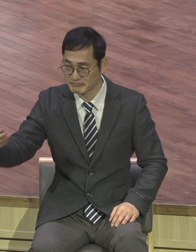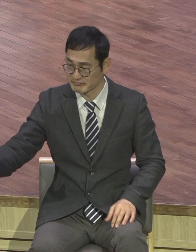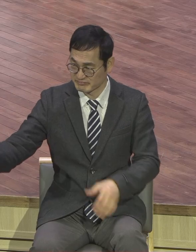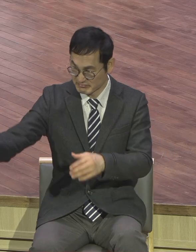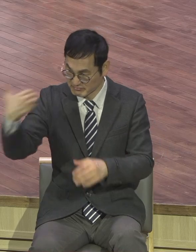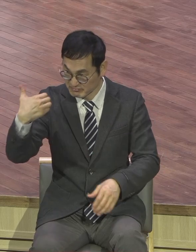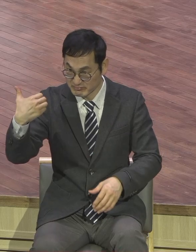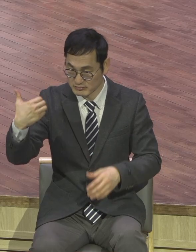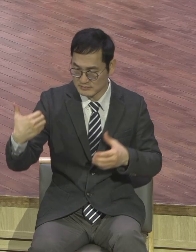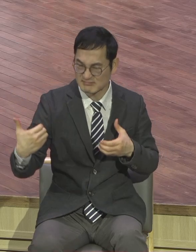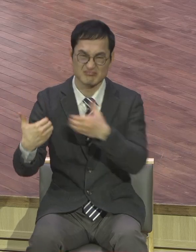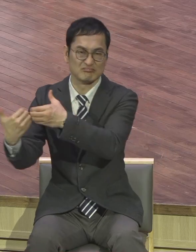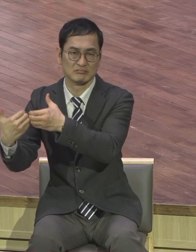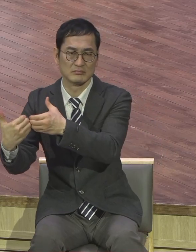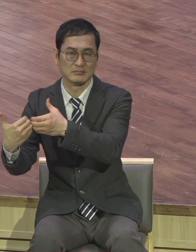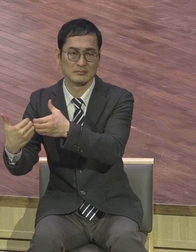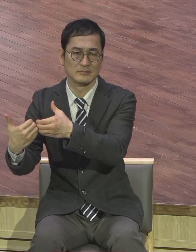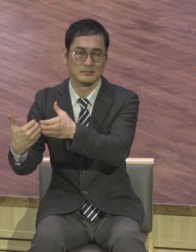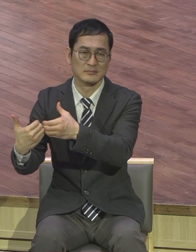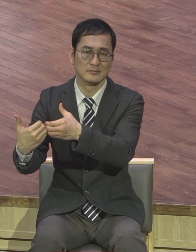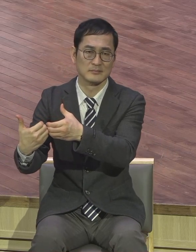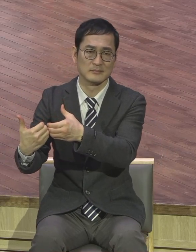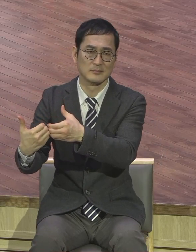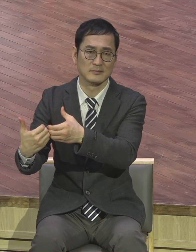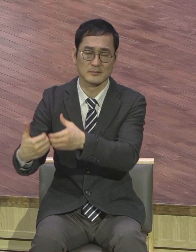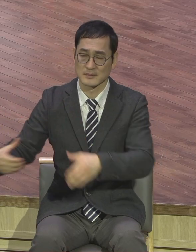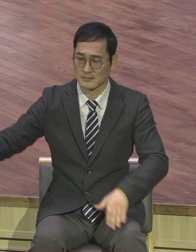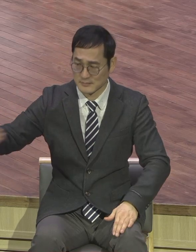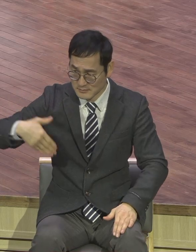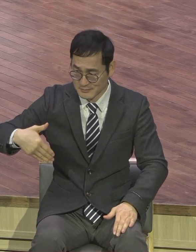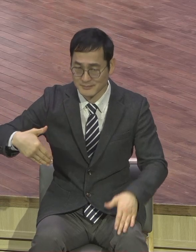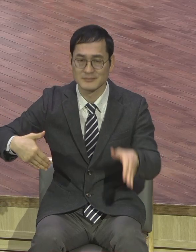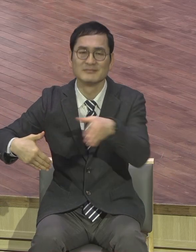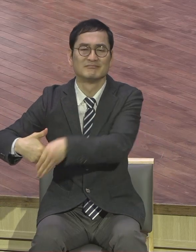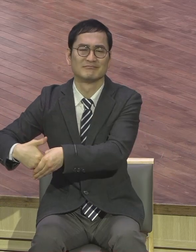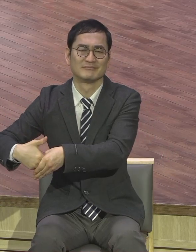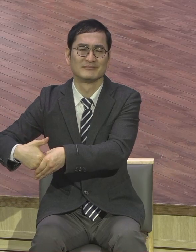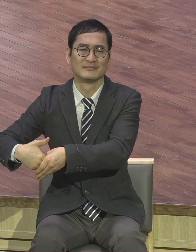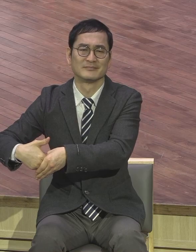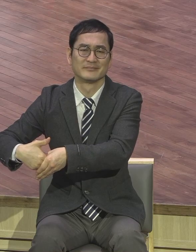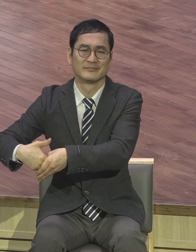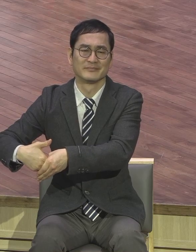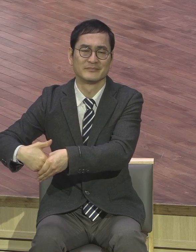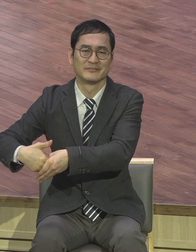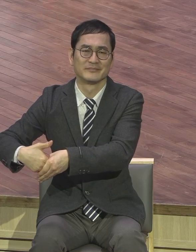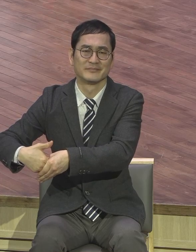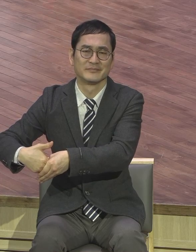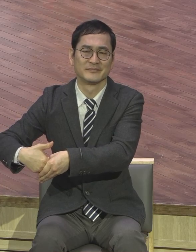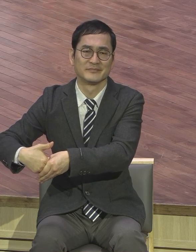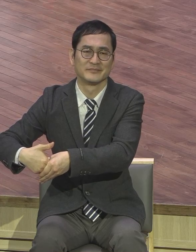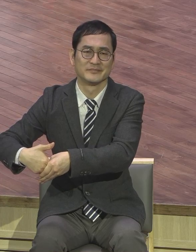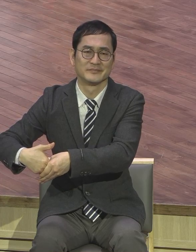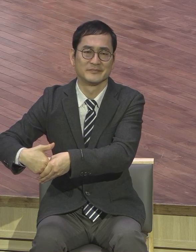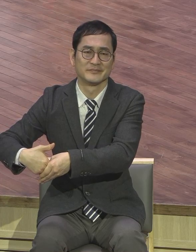선하게 나오면 선하게 대응하겠다. 이런 전략을 영어로 말하면 티포텟이랍니다.